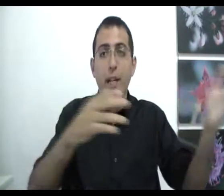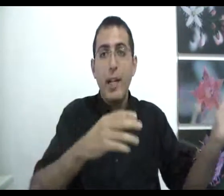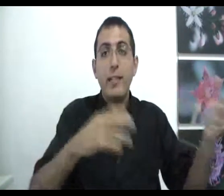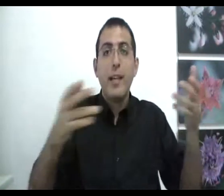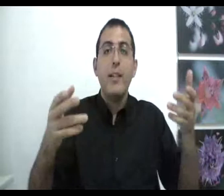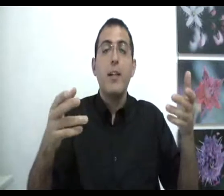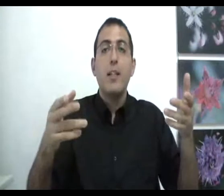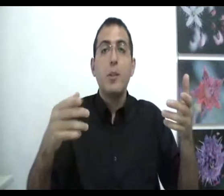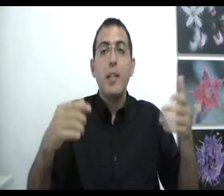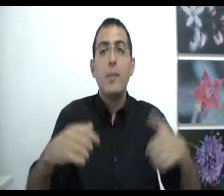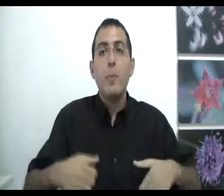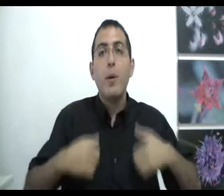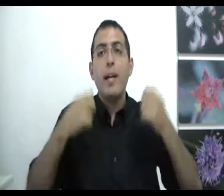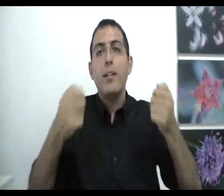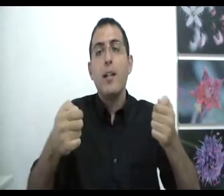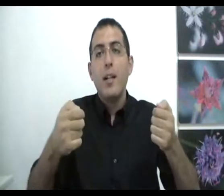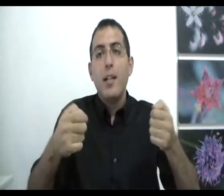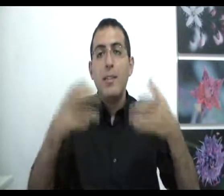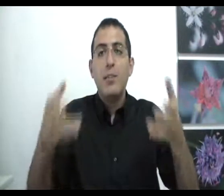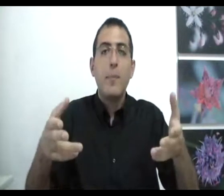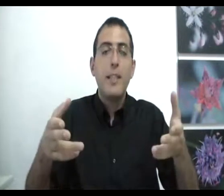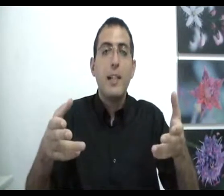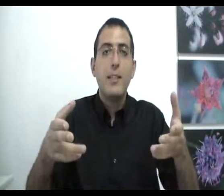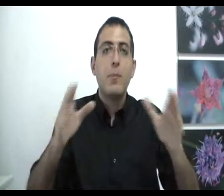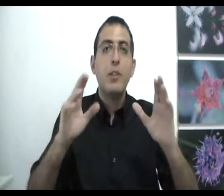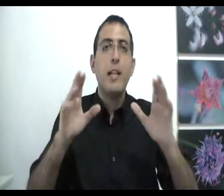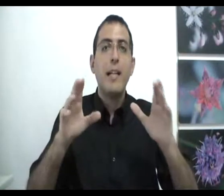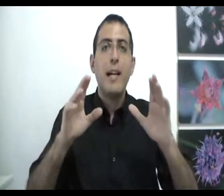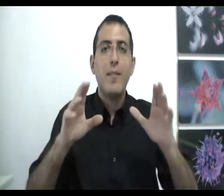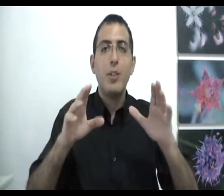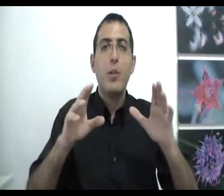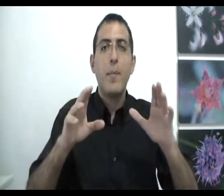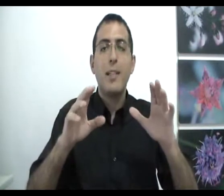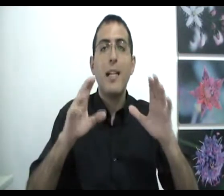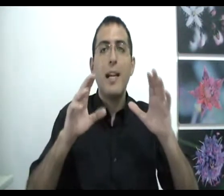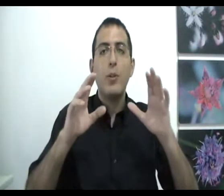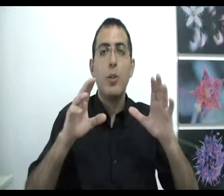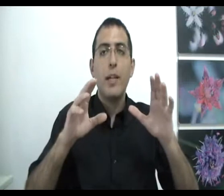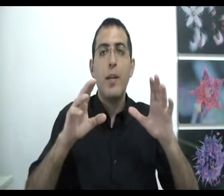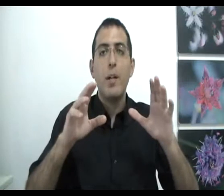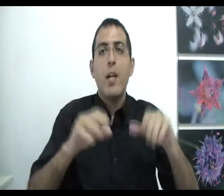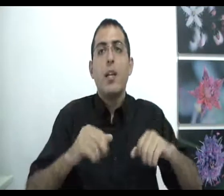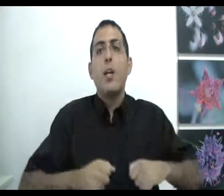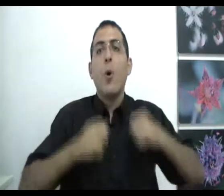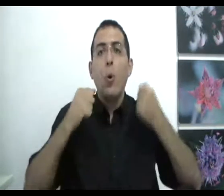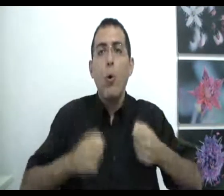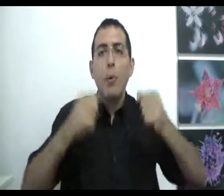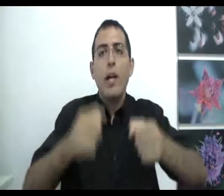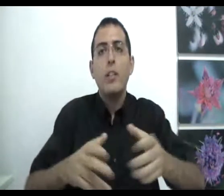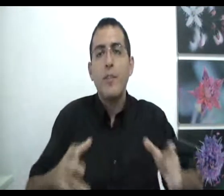וללכת? כן זאת אומרת שאם הוא בוחר לעשות את המדיטציה זה אומר שעדיין הגאווה שלו קיימת עדיין האגו שלו קיים כי הוא בוחר לשבת